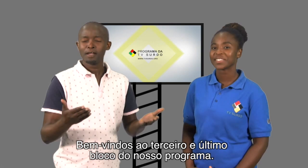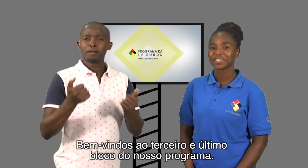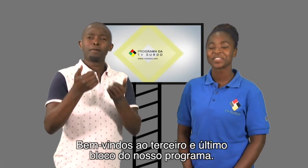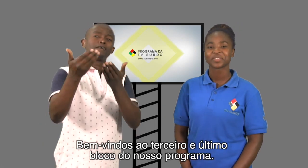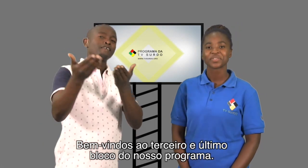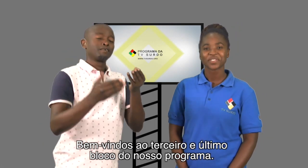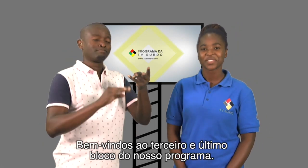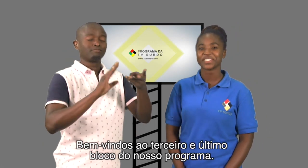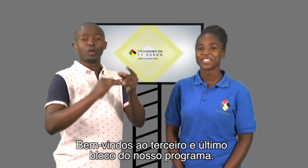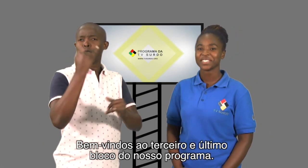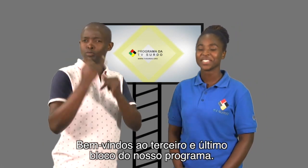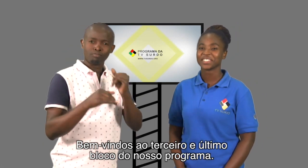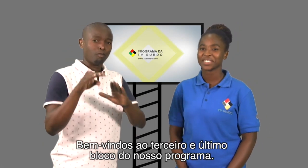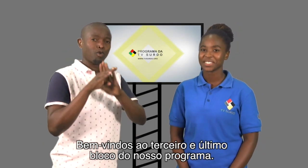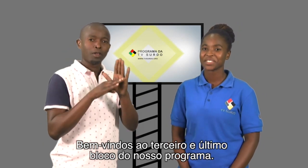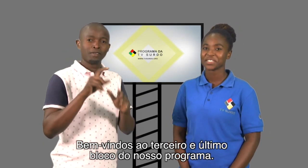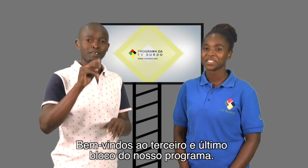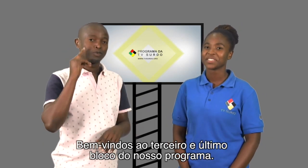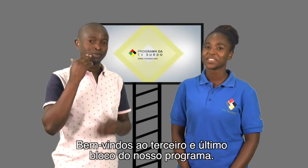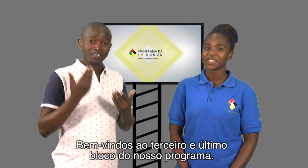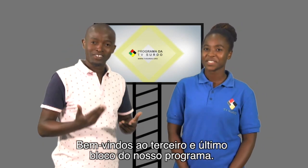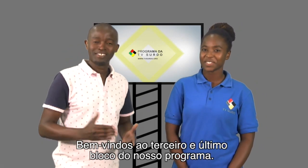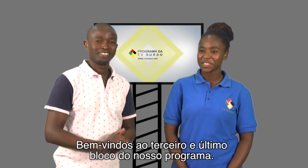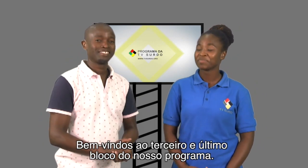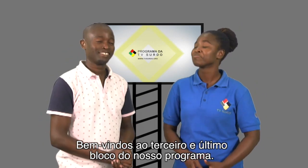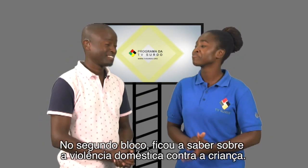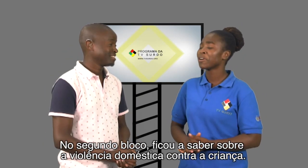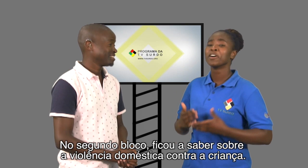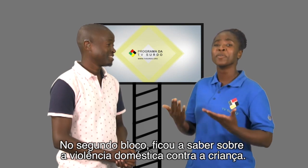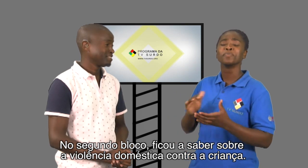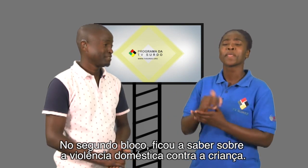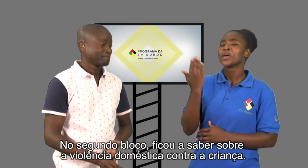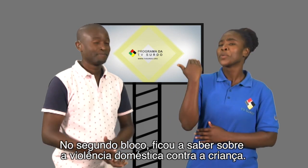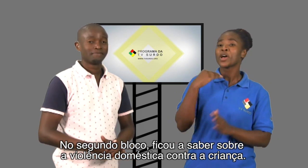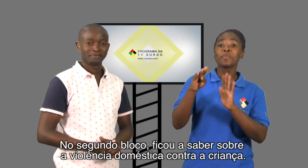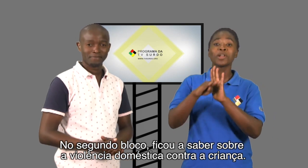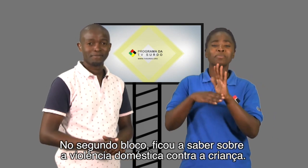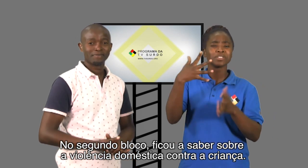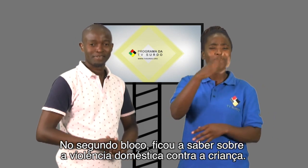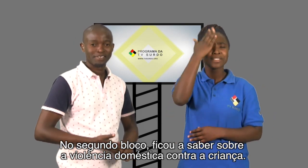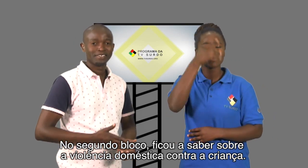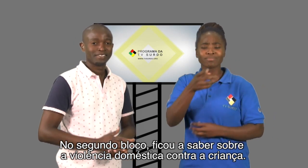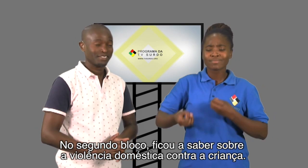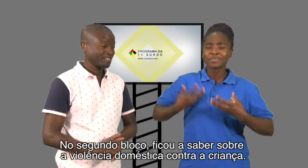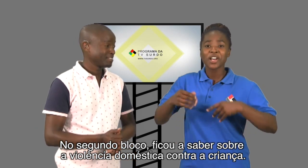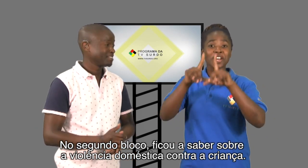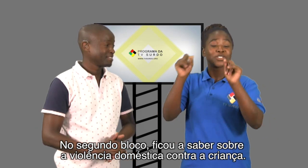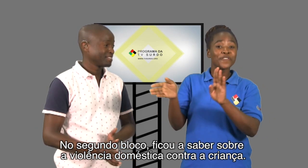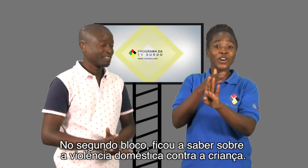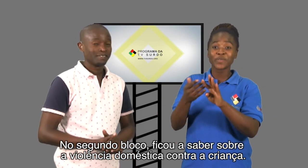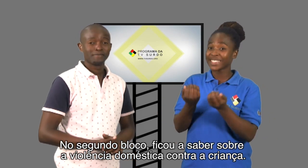bem-vindos ao terceiro e último bloco do nosso programa no segundo bloco ficou a saber sobre a violência